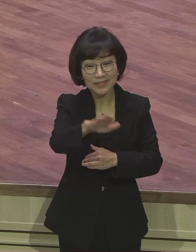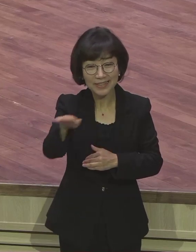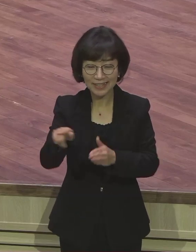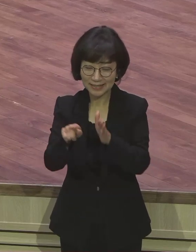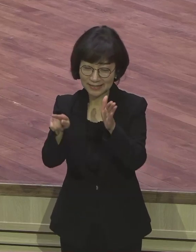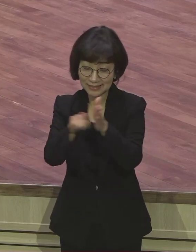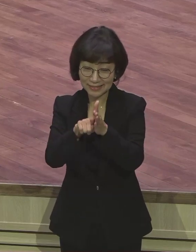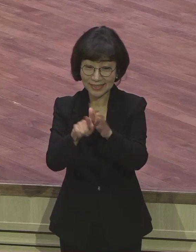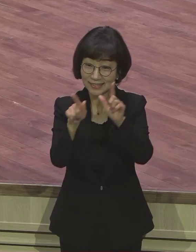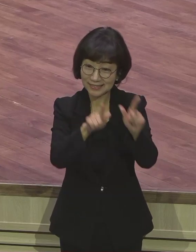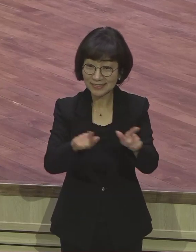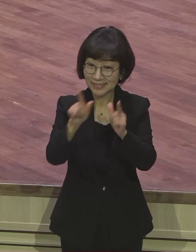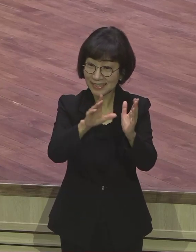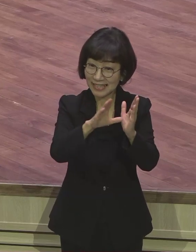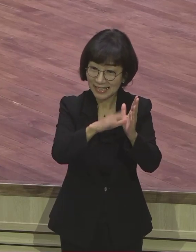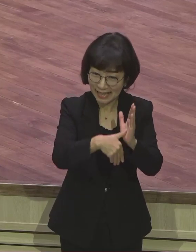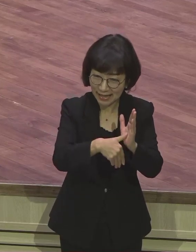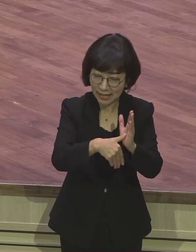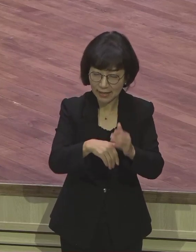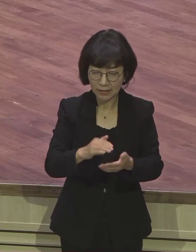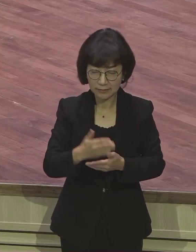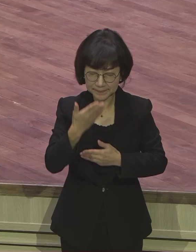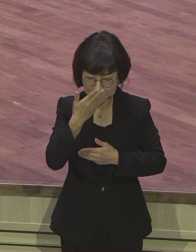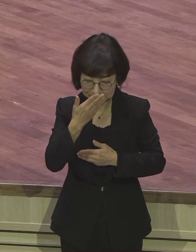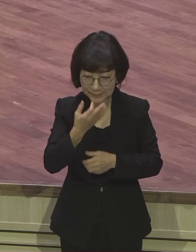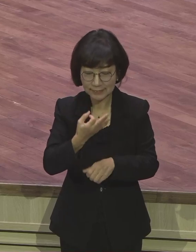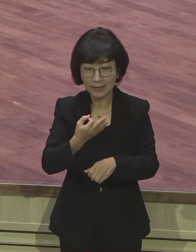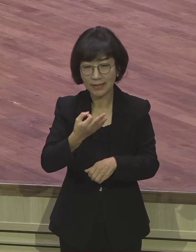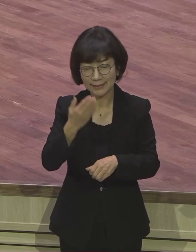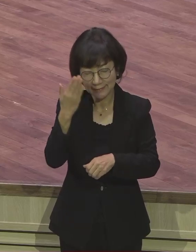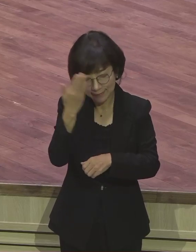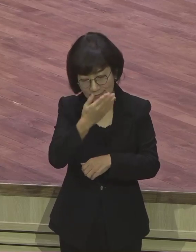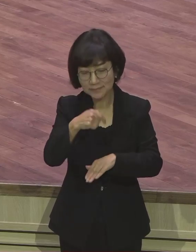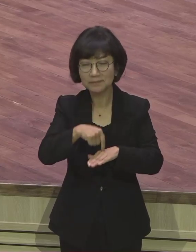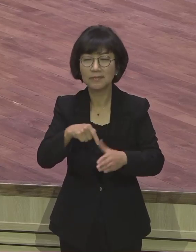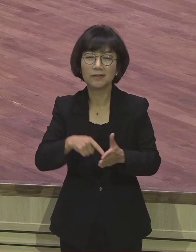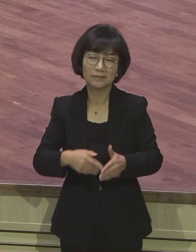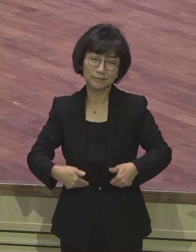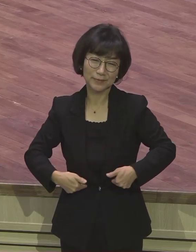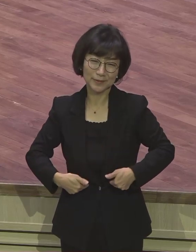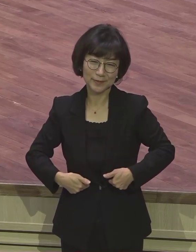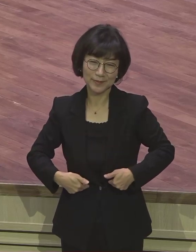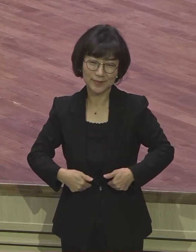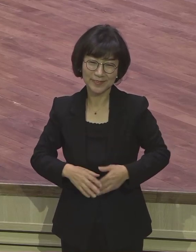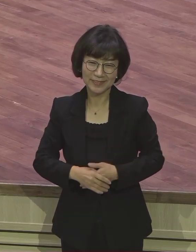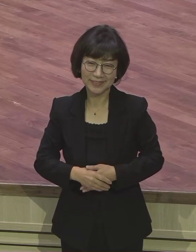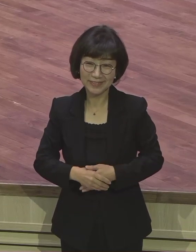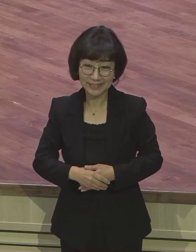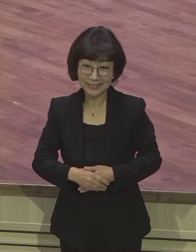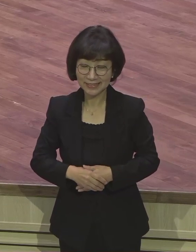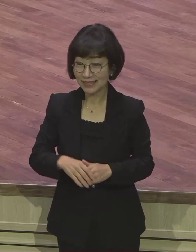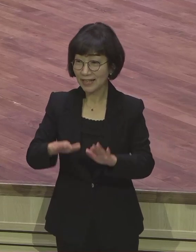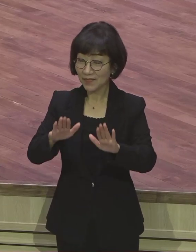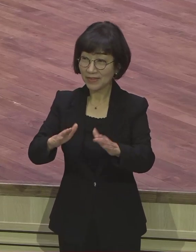단순한 접근이 필요합니다. 신앙생활을 할 때 단순하게 주어진 하나님의